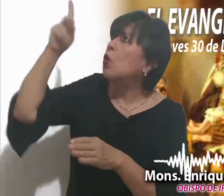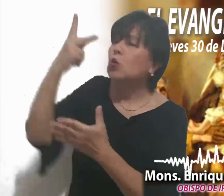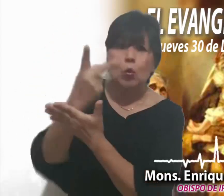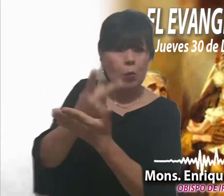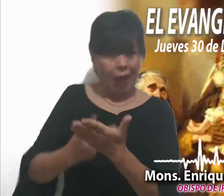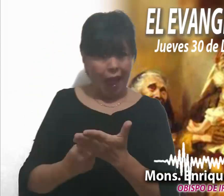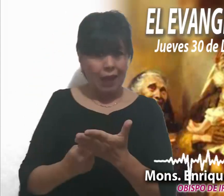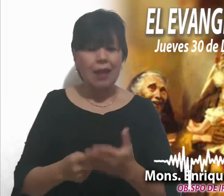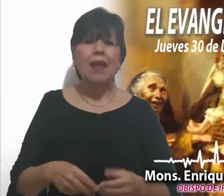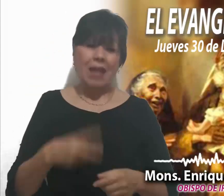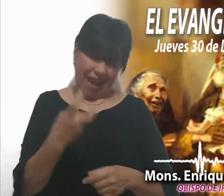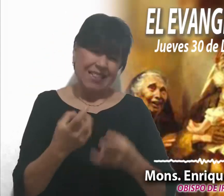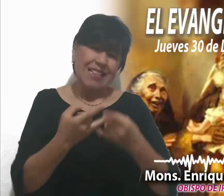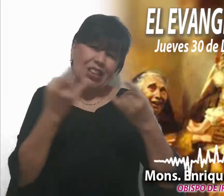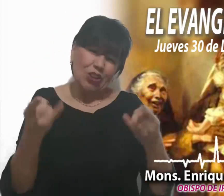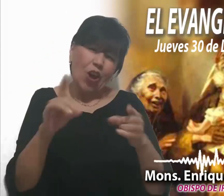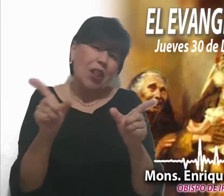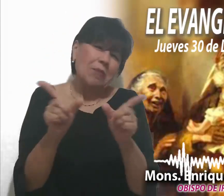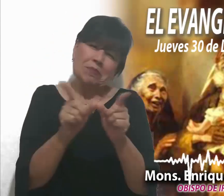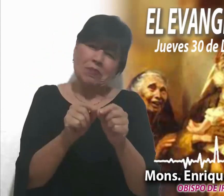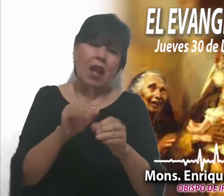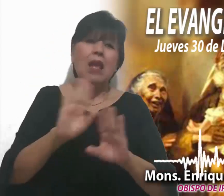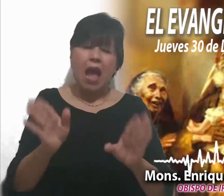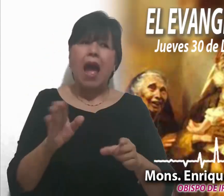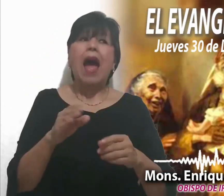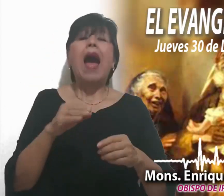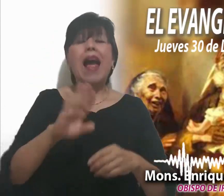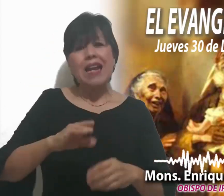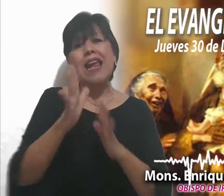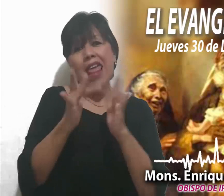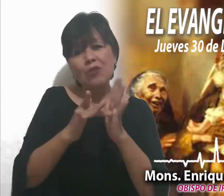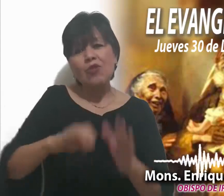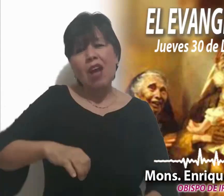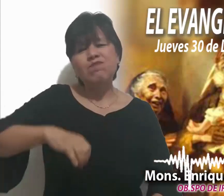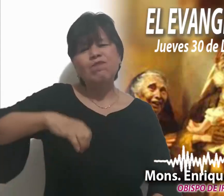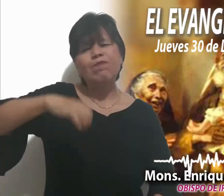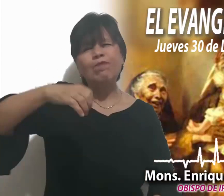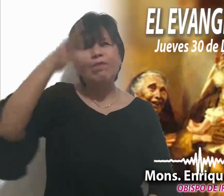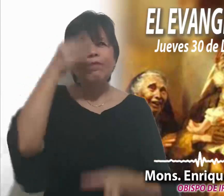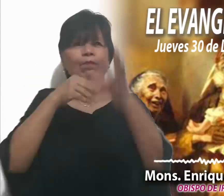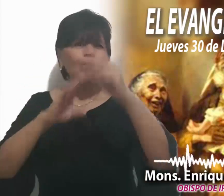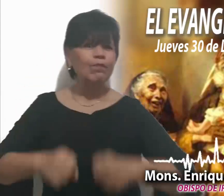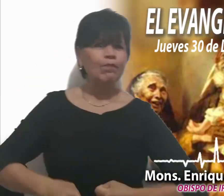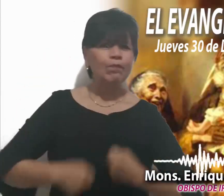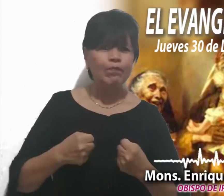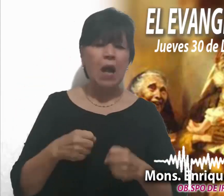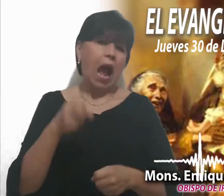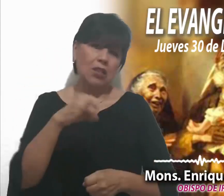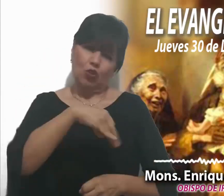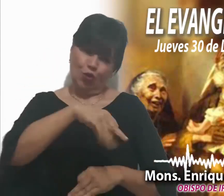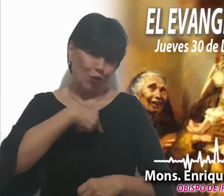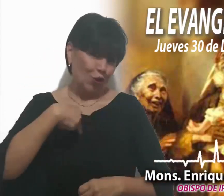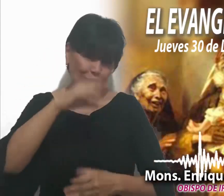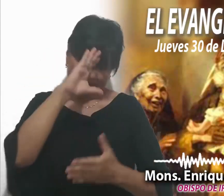Termina este pasaje presentándonos el crecimiento y fortalecimiento de la vida del niño. Como cristianos auténticos,